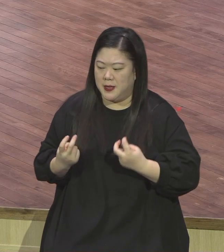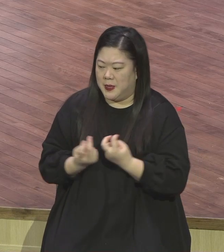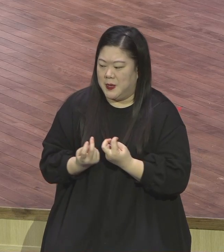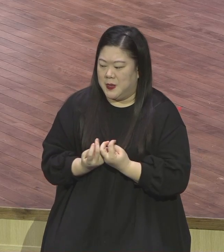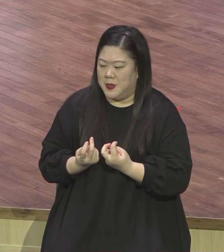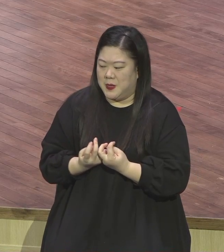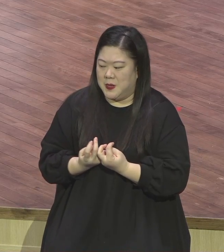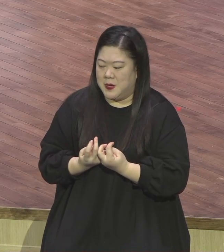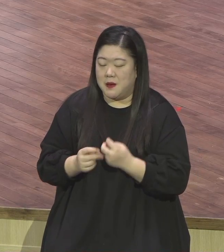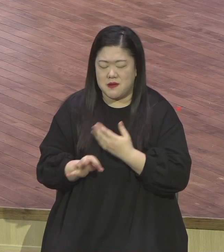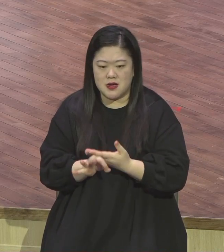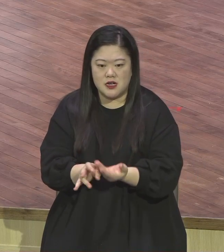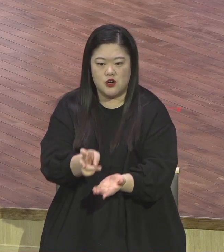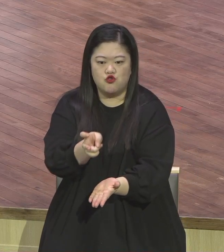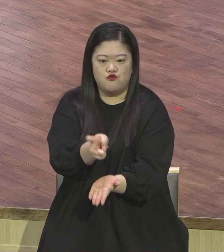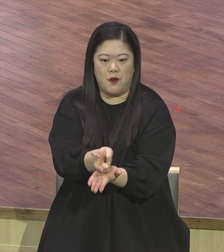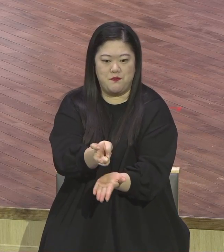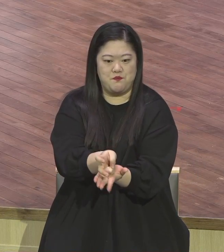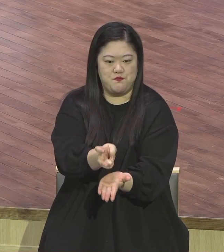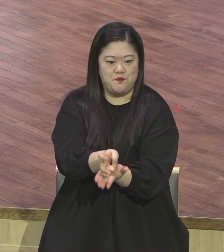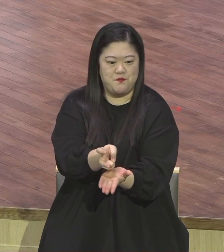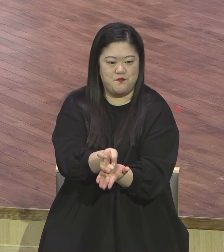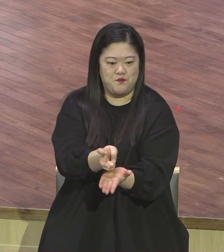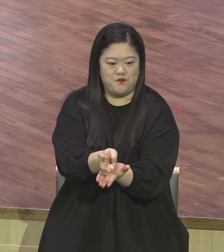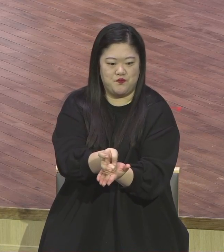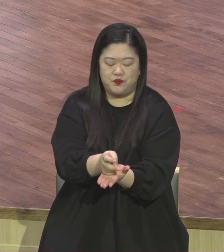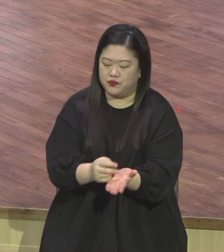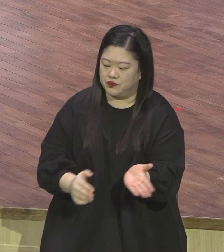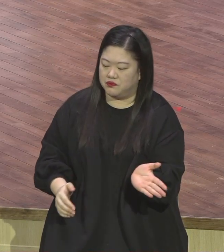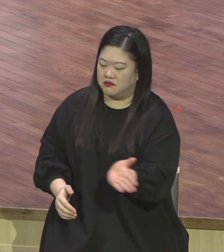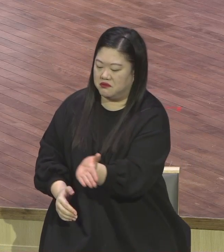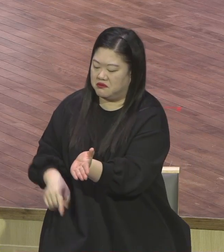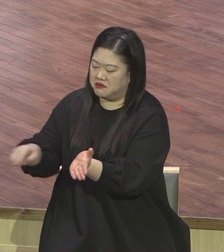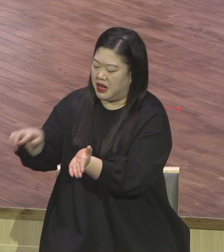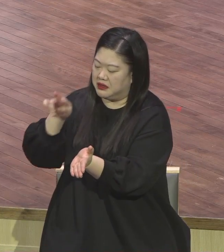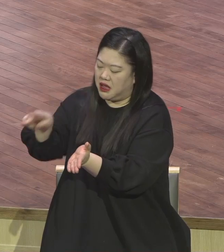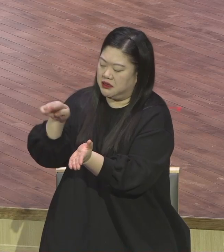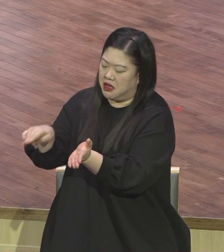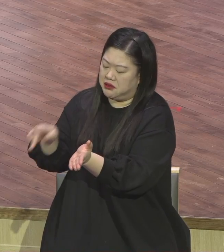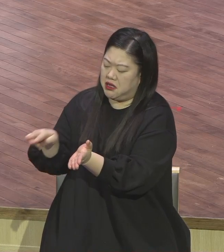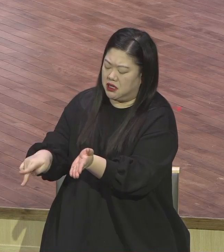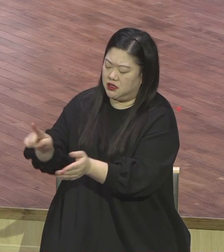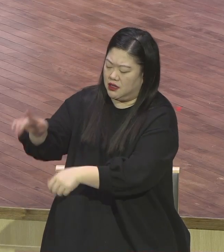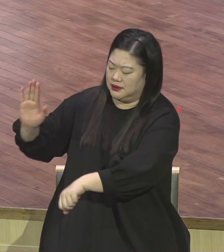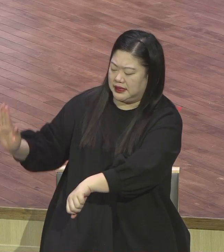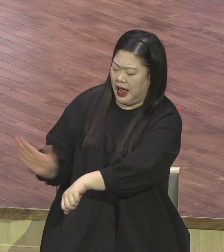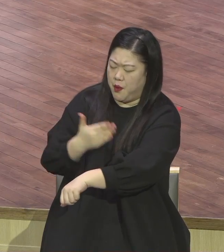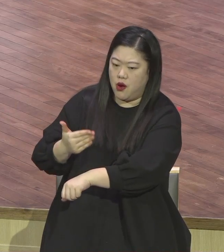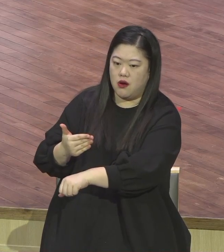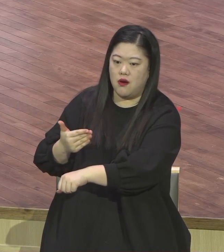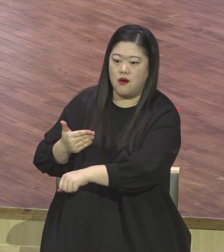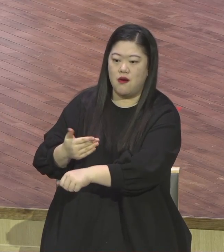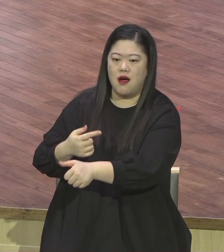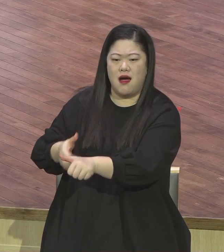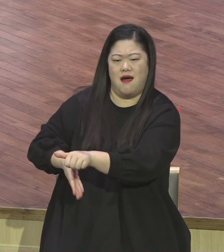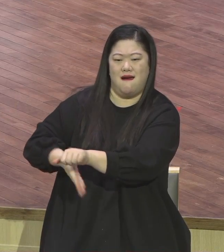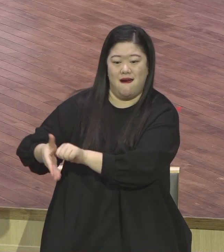없거든요. 자기들 유대교는 다 율법이니까 그래서 예수님의 말과 행동 이 행동 말